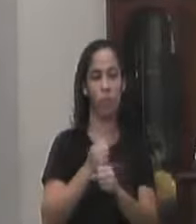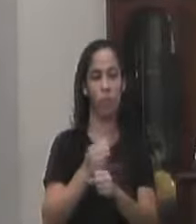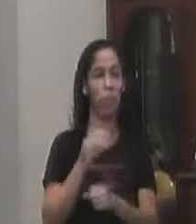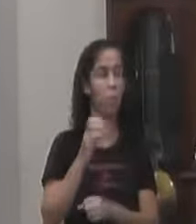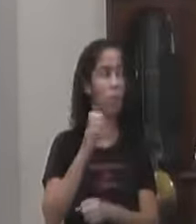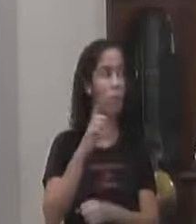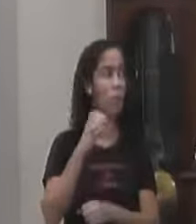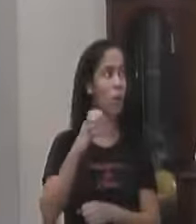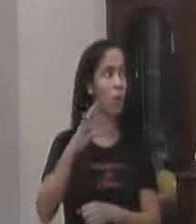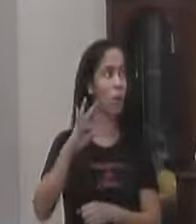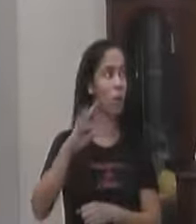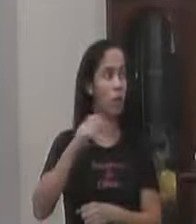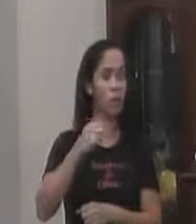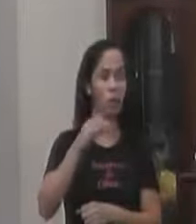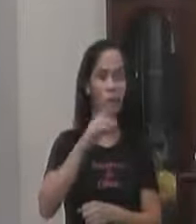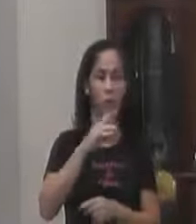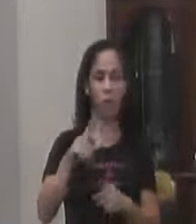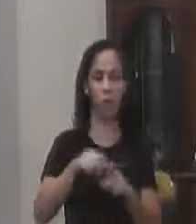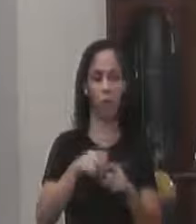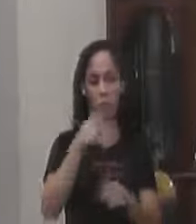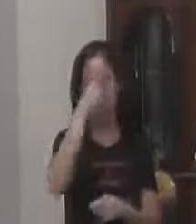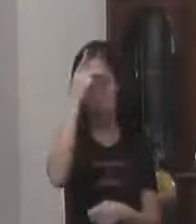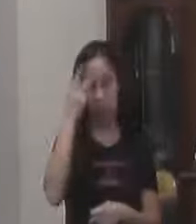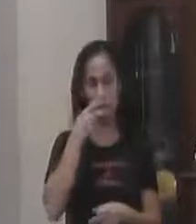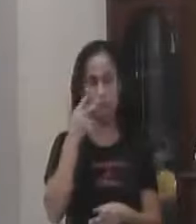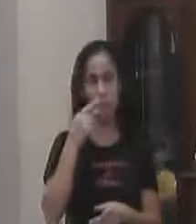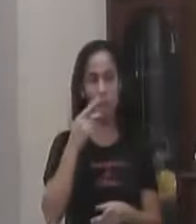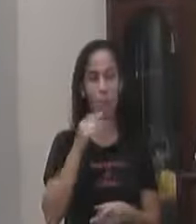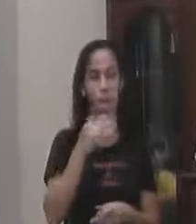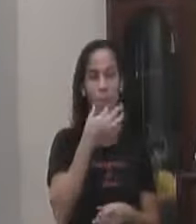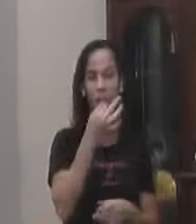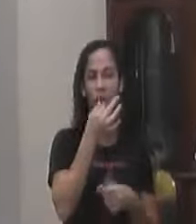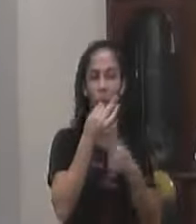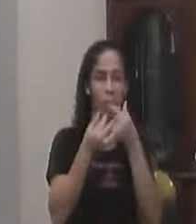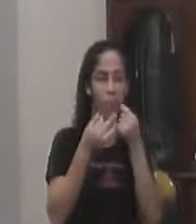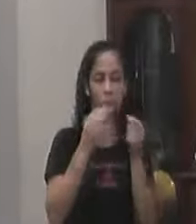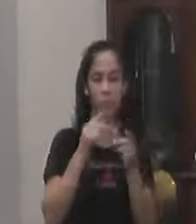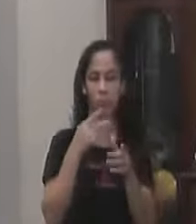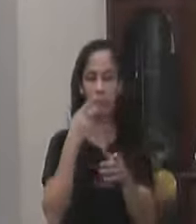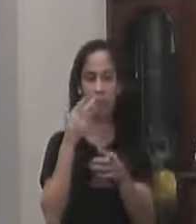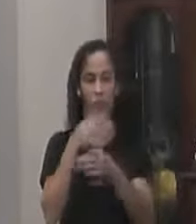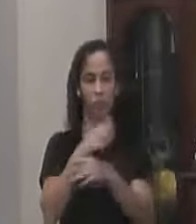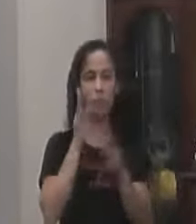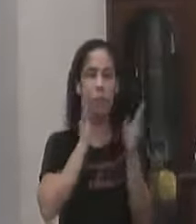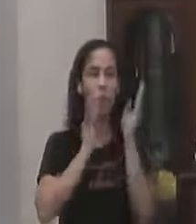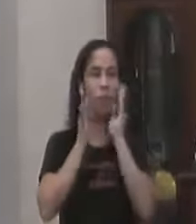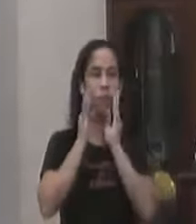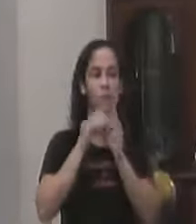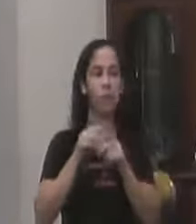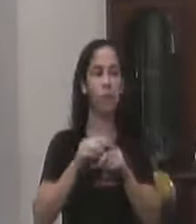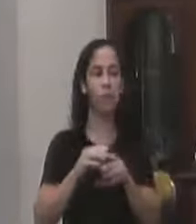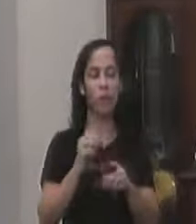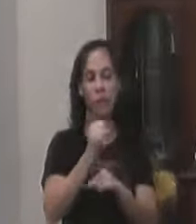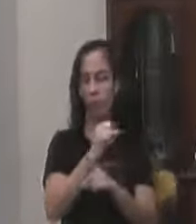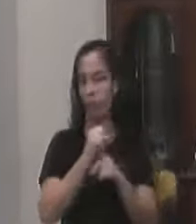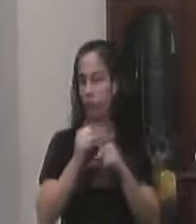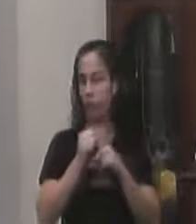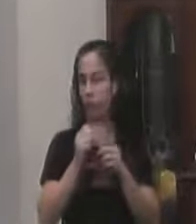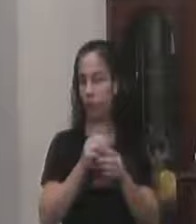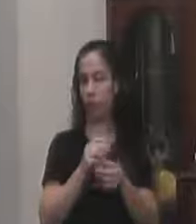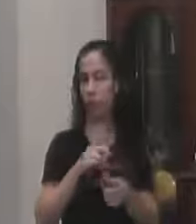surjam As pessoas Tentando manipular Opiniões Na rede No Facebook Nas redes sociais